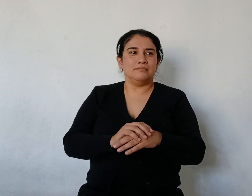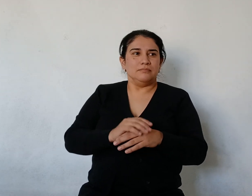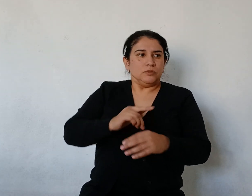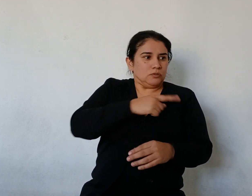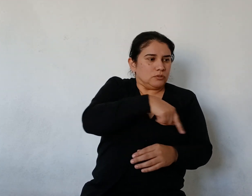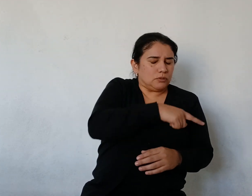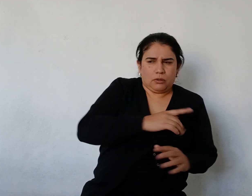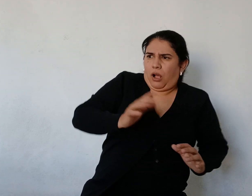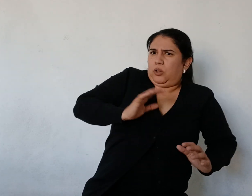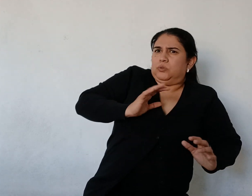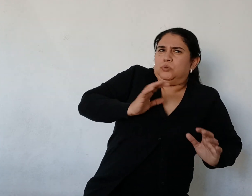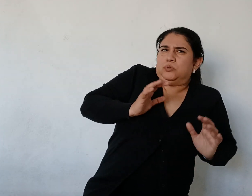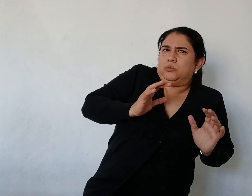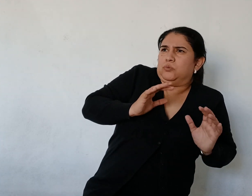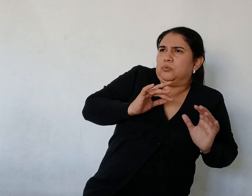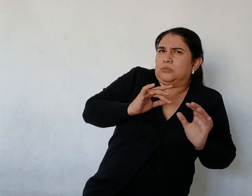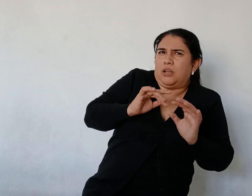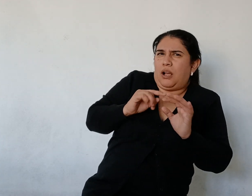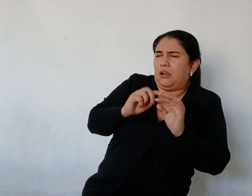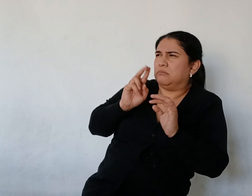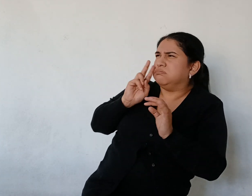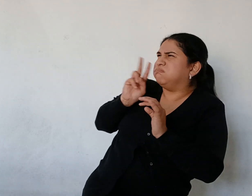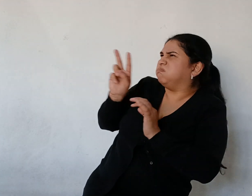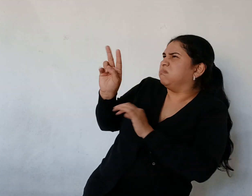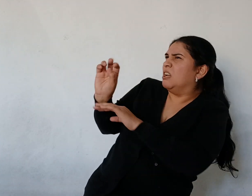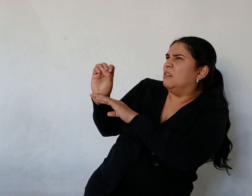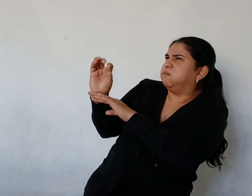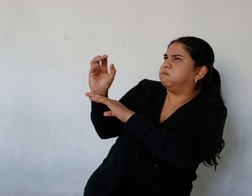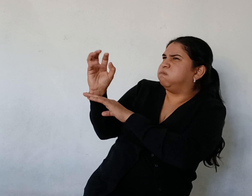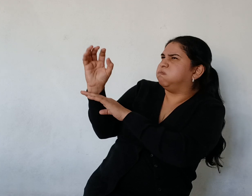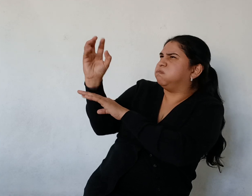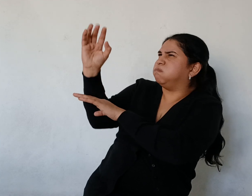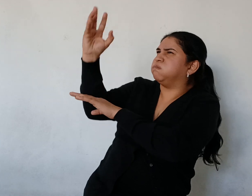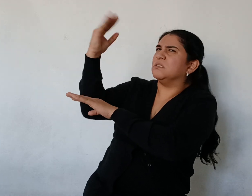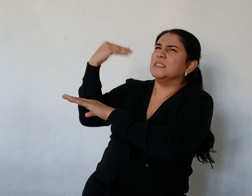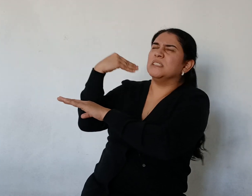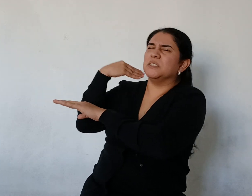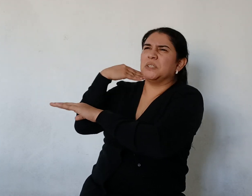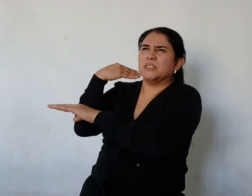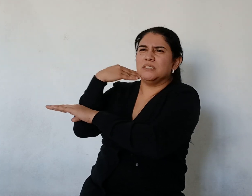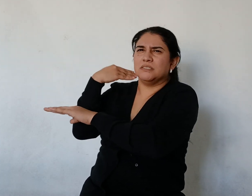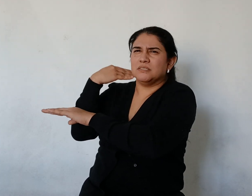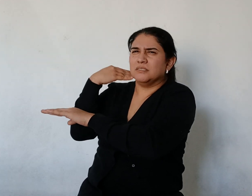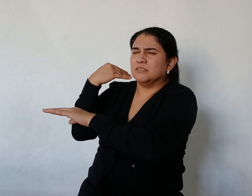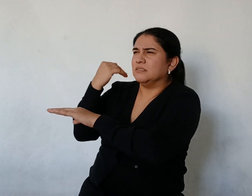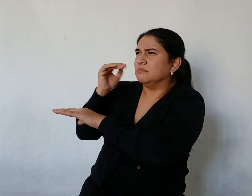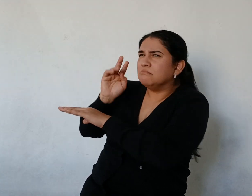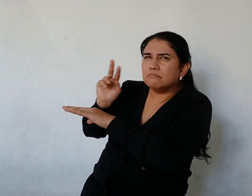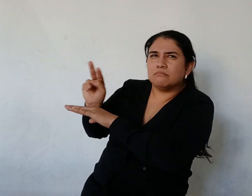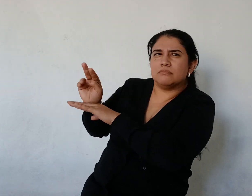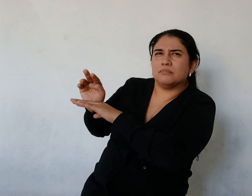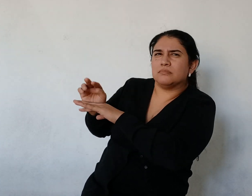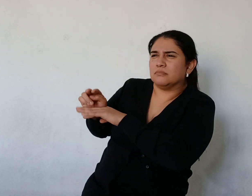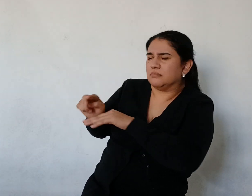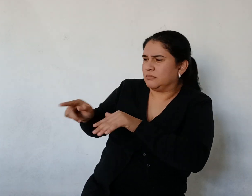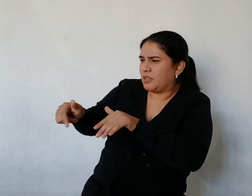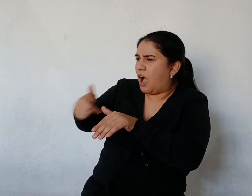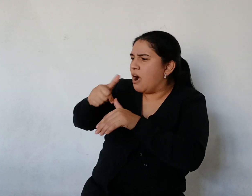cambió de repente en humo negro Todos sintieron bien fuerte ahora el chas, chas, chas en el agua